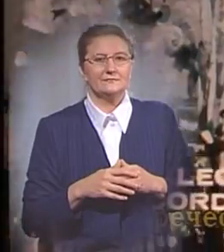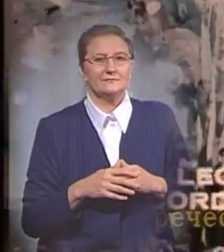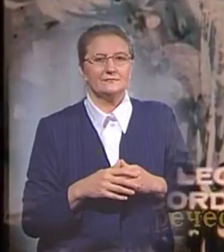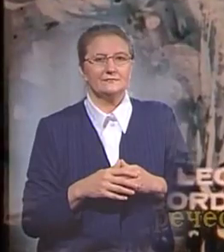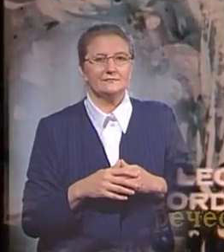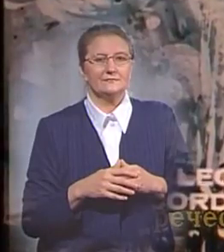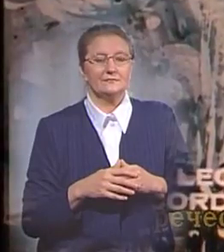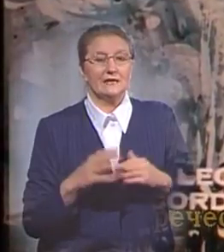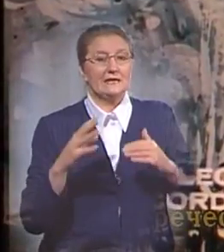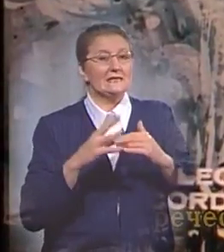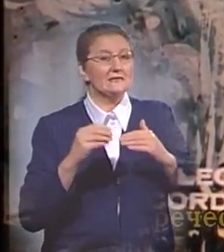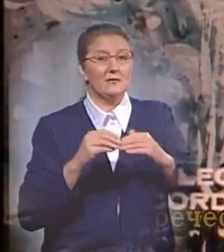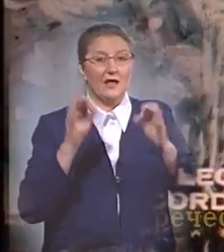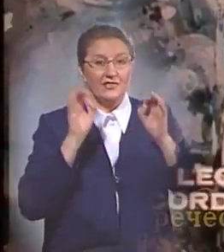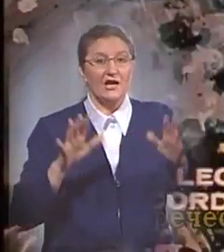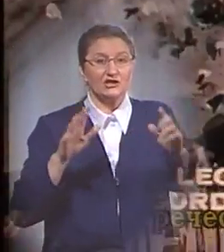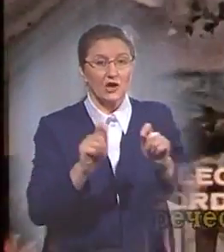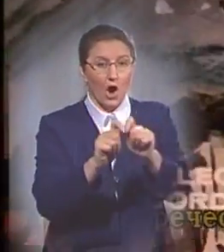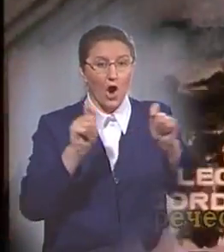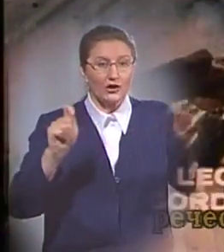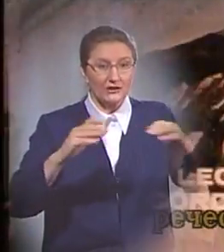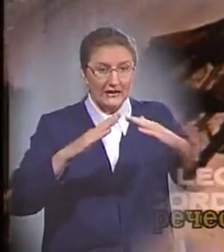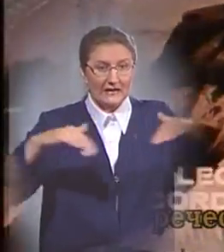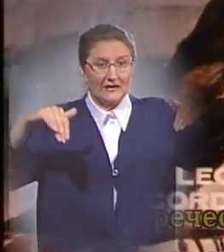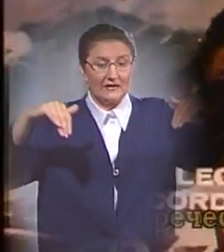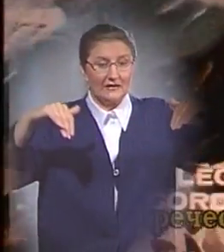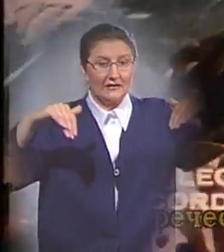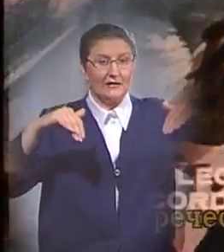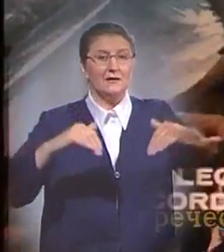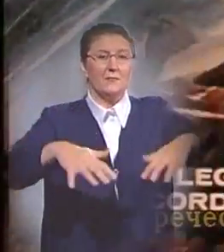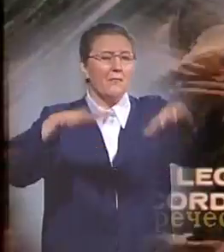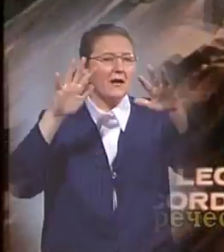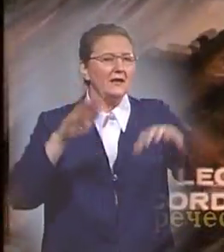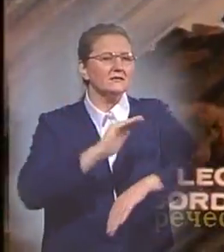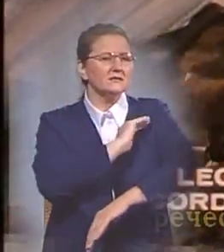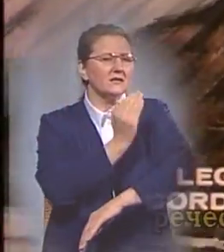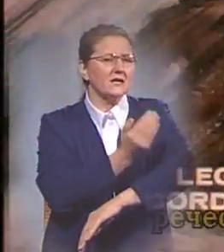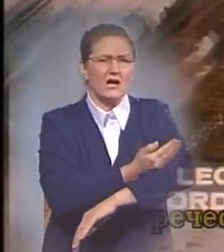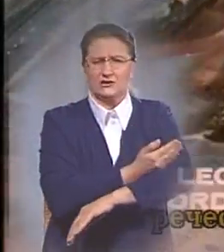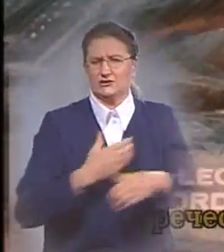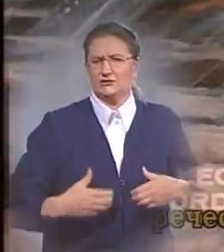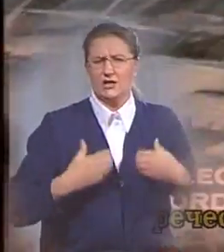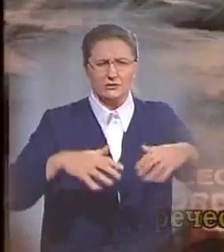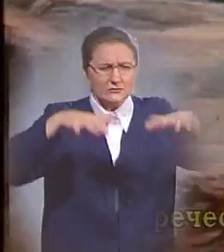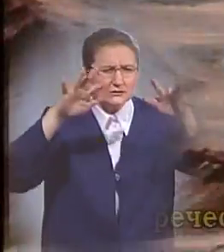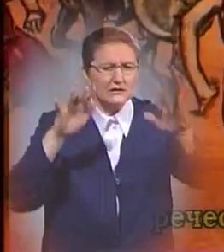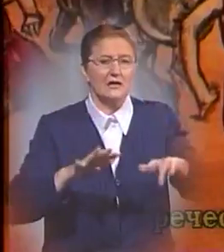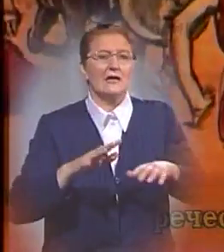Земля неожиданно открыла свои шлюзы, полил страшный ливень, реки вышли из берегов.